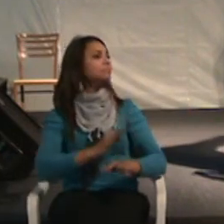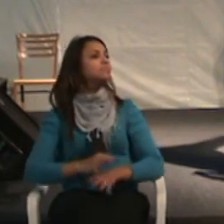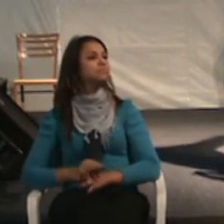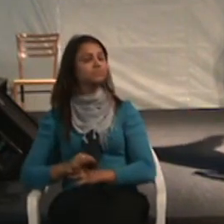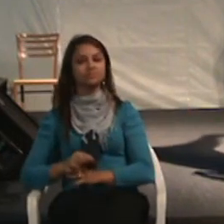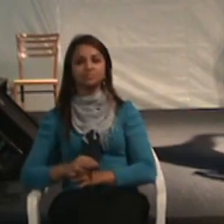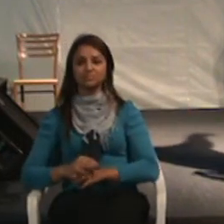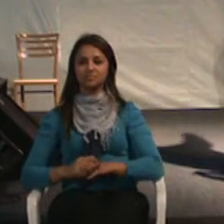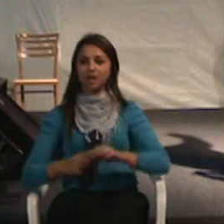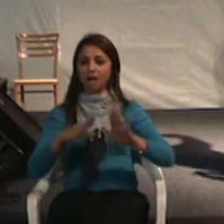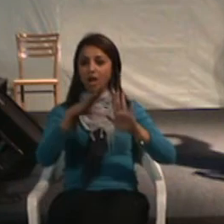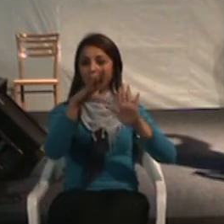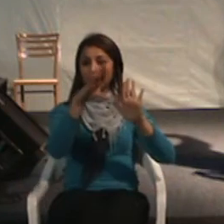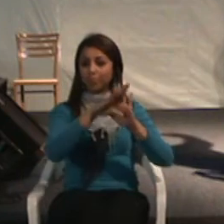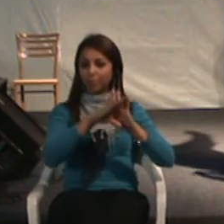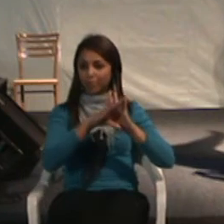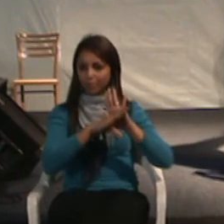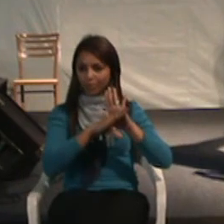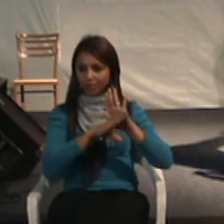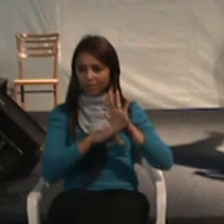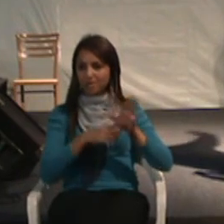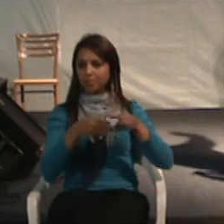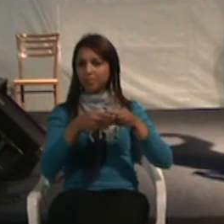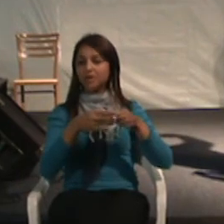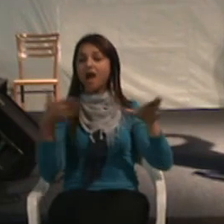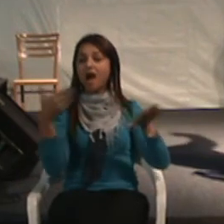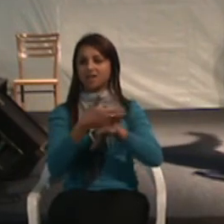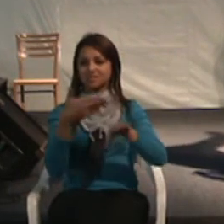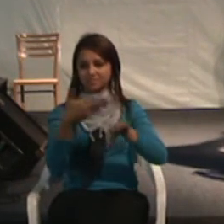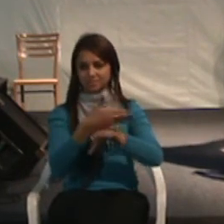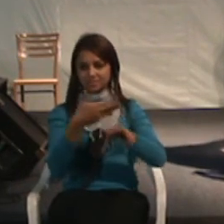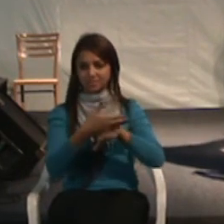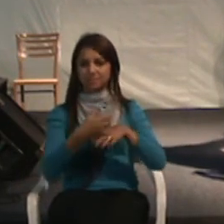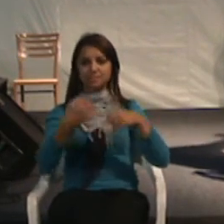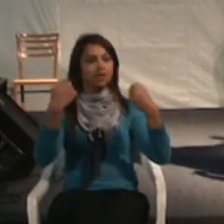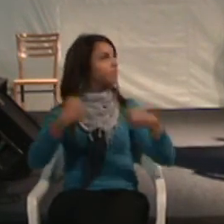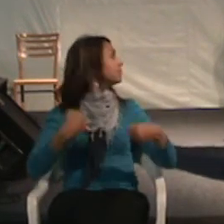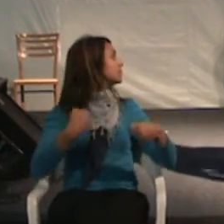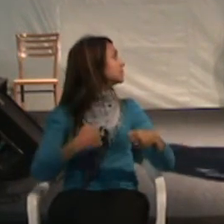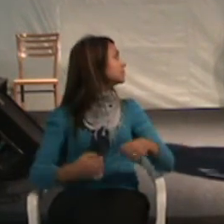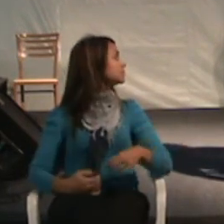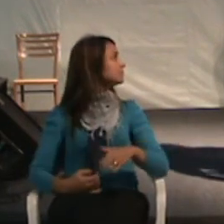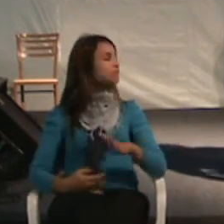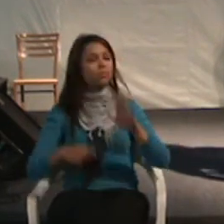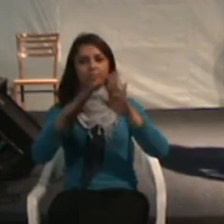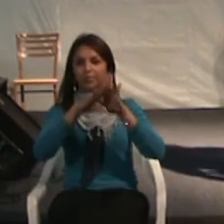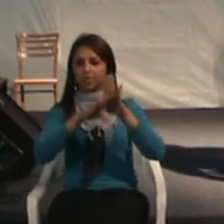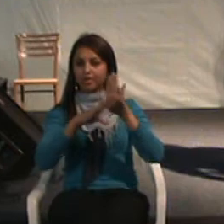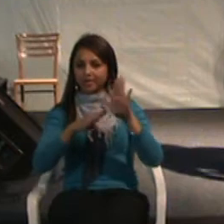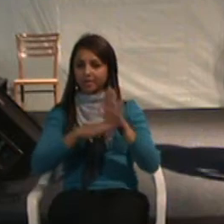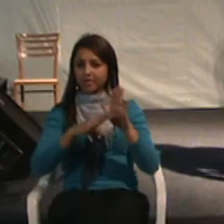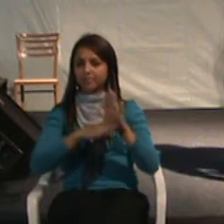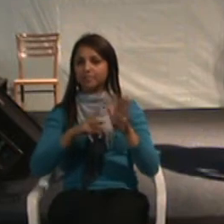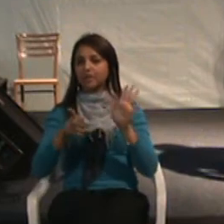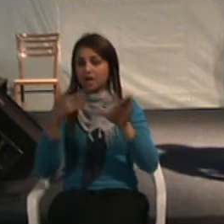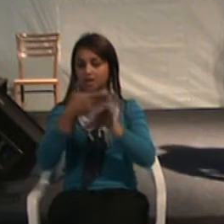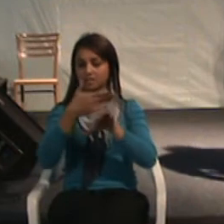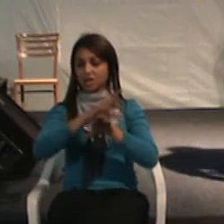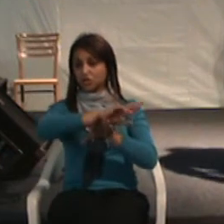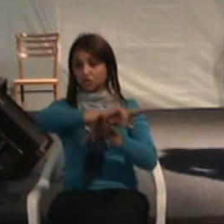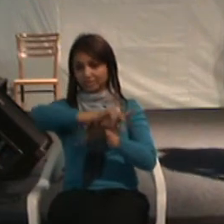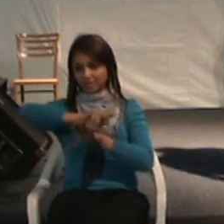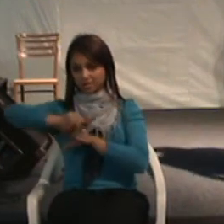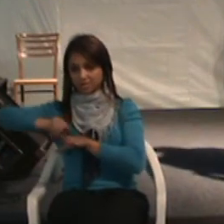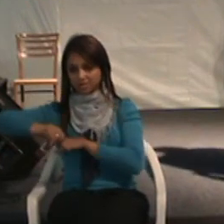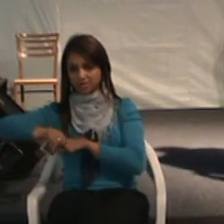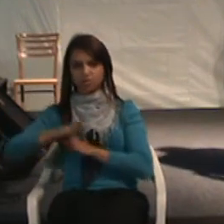Programa corporativo de acessibilidade. Precisa ter o quê? Montagem do programa e acesso à diversidade. Pelo que